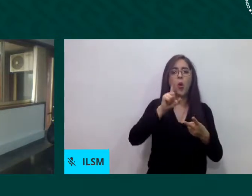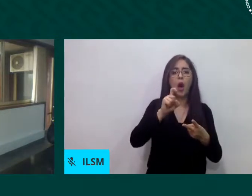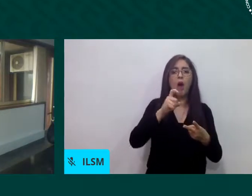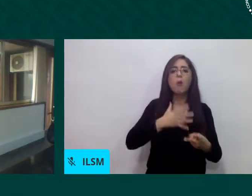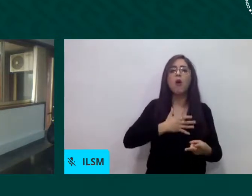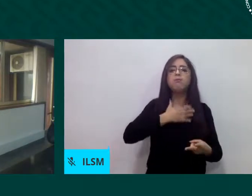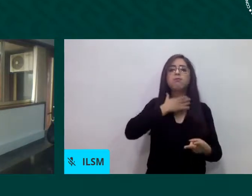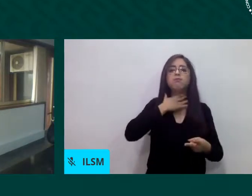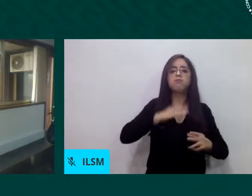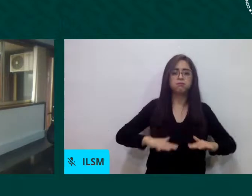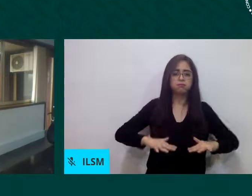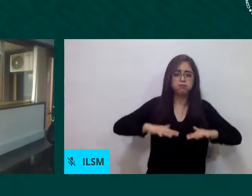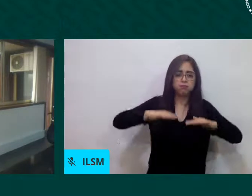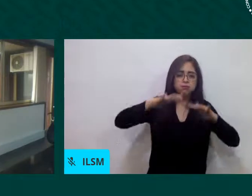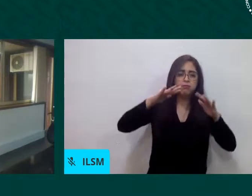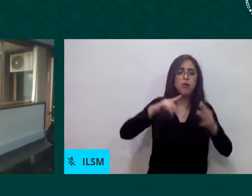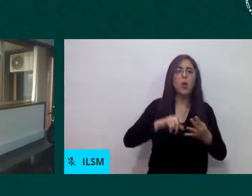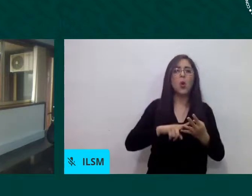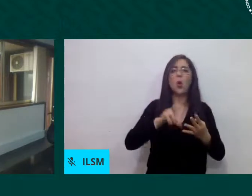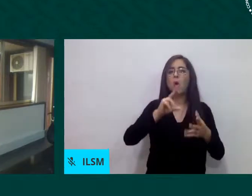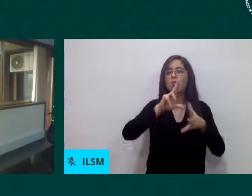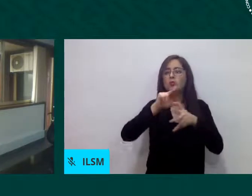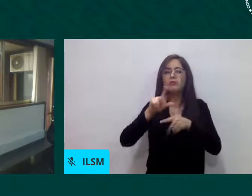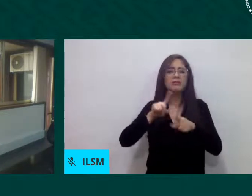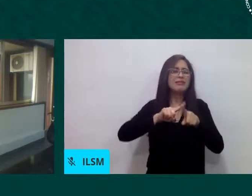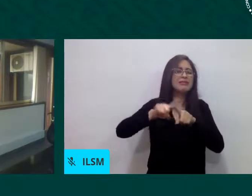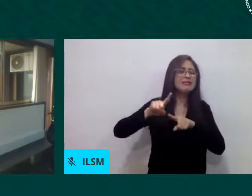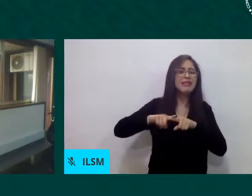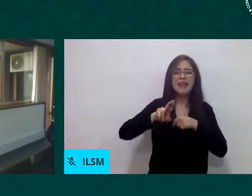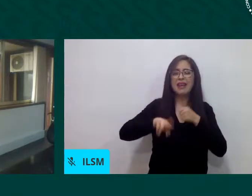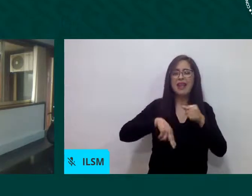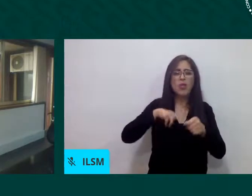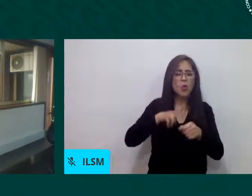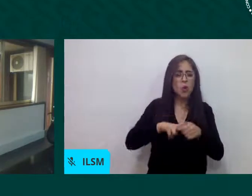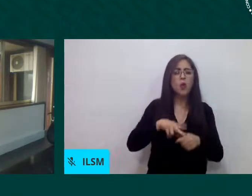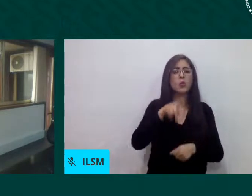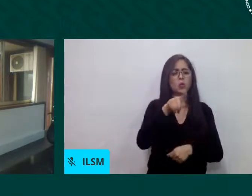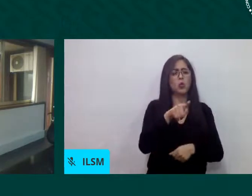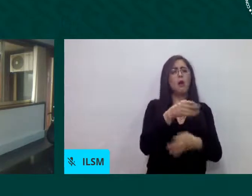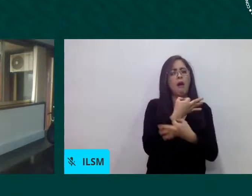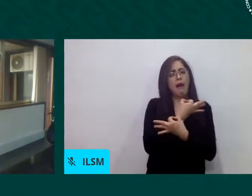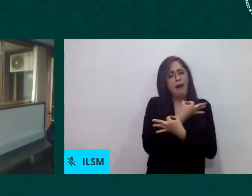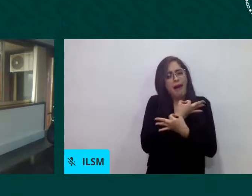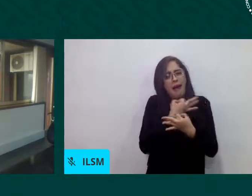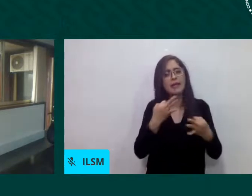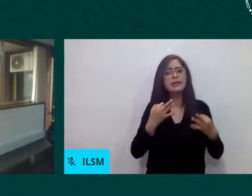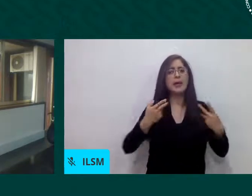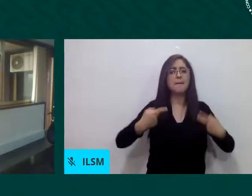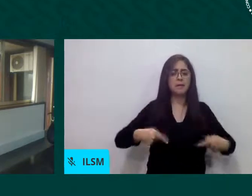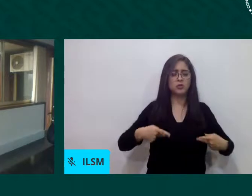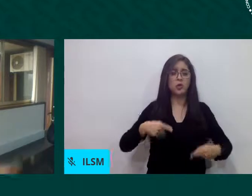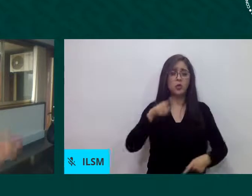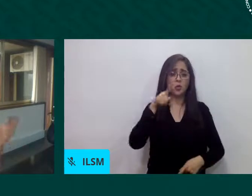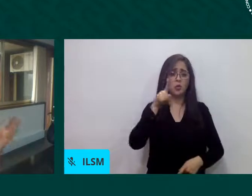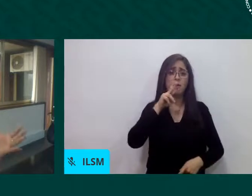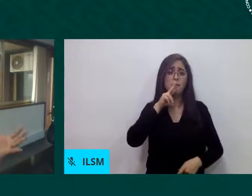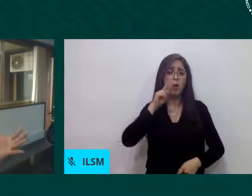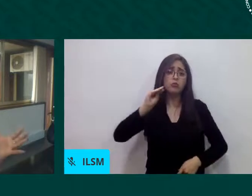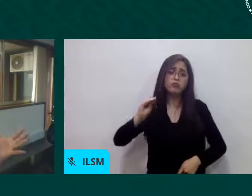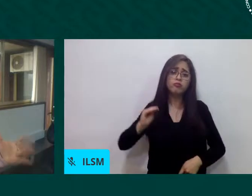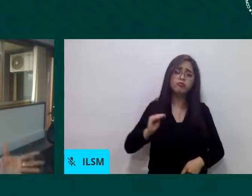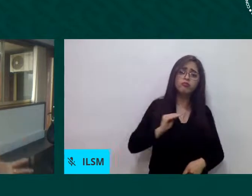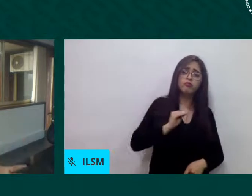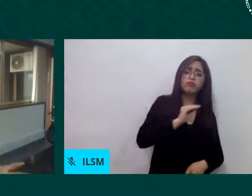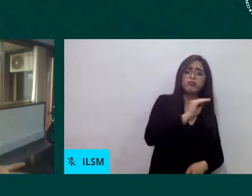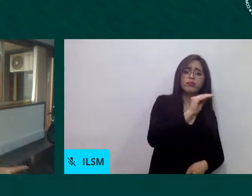población, trasládense a tal lado y ahí les llevamos las ayudas o ahí tenemos el